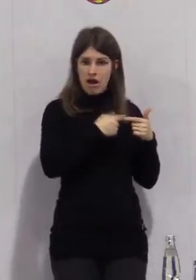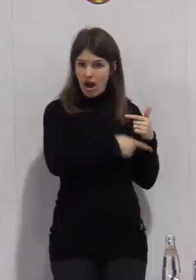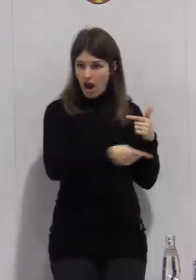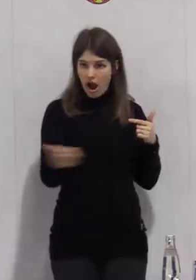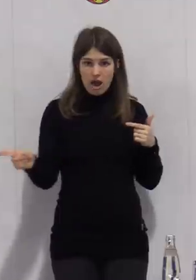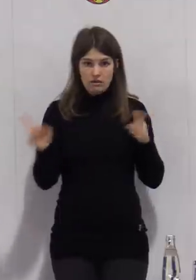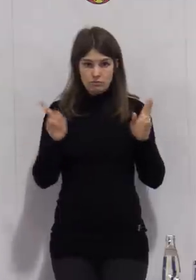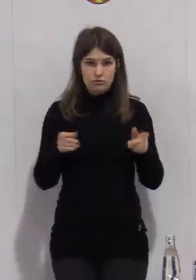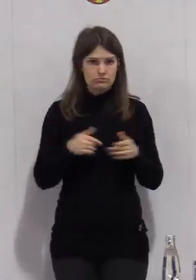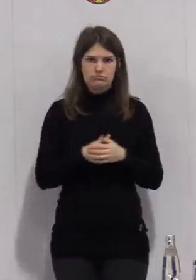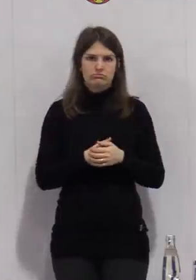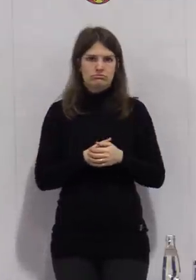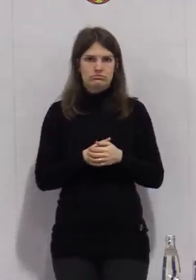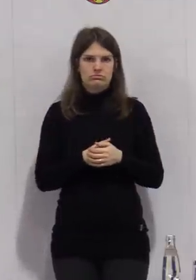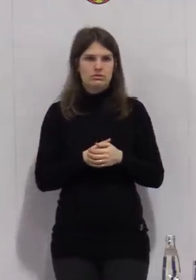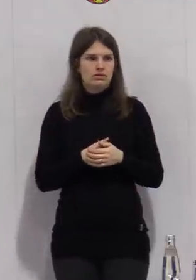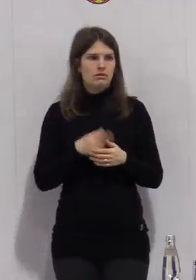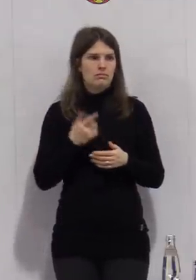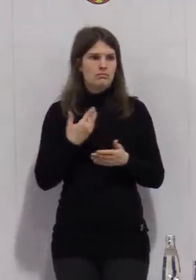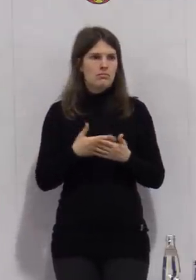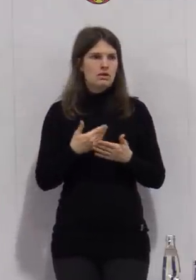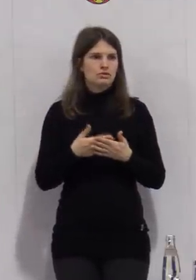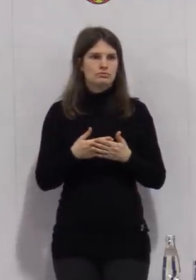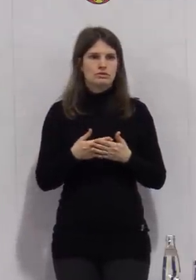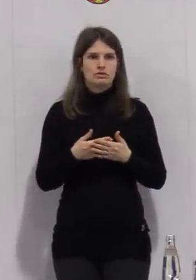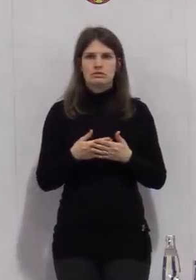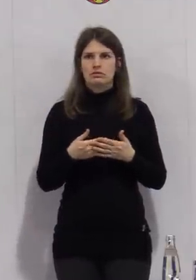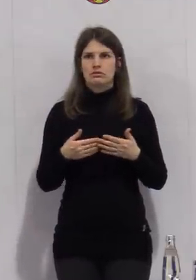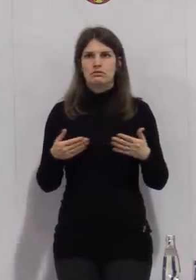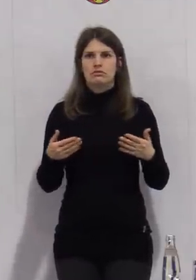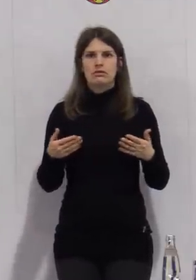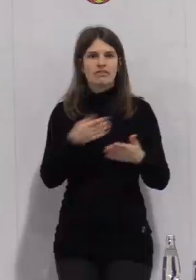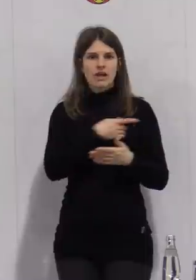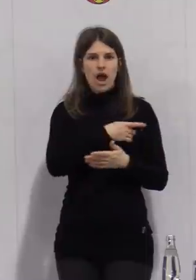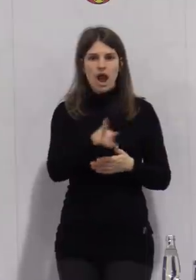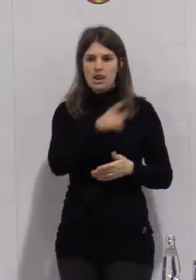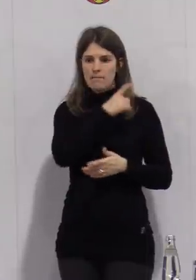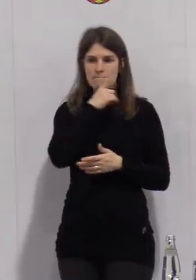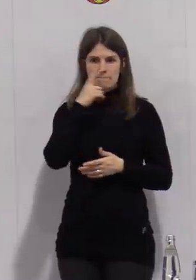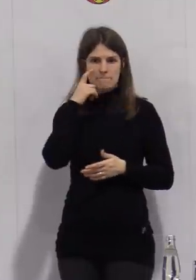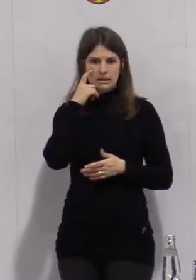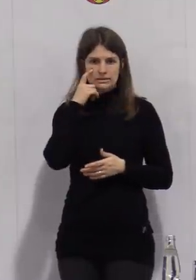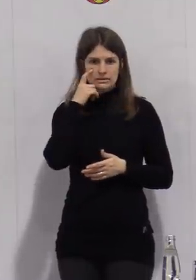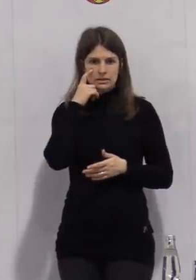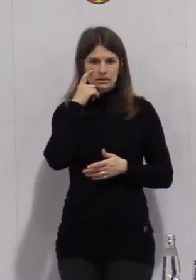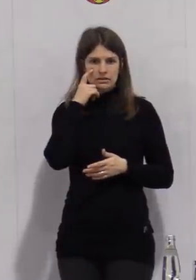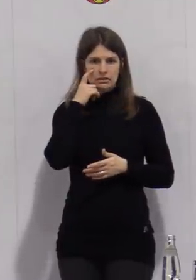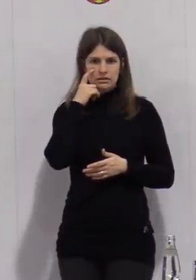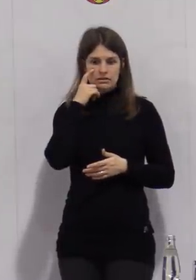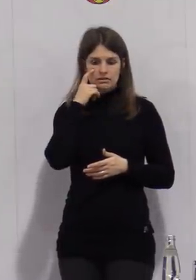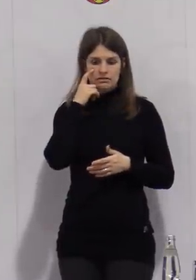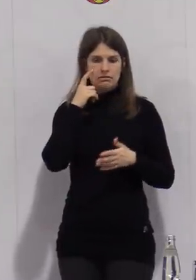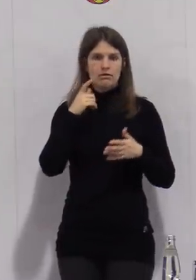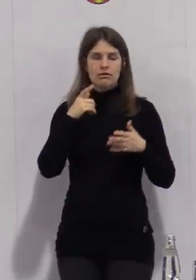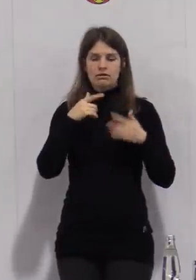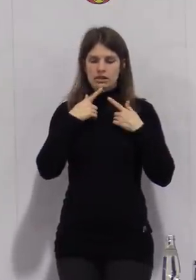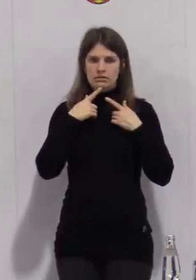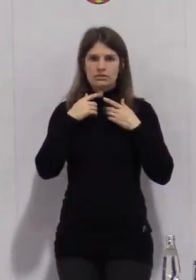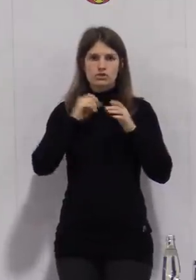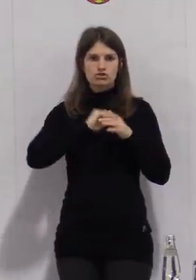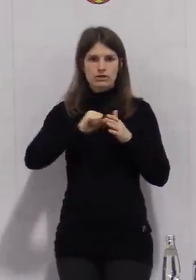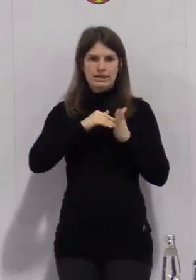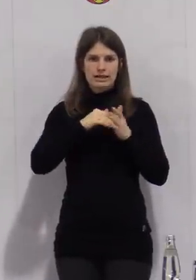bis zur Durchführung des Schnelltests alle noch die Maske auflassen, für den Schnelltest sie absetzen, dann nochmal